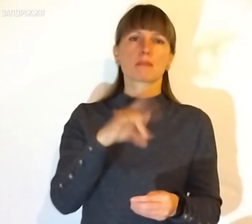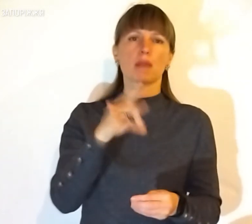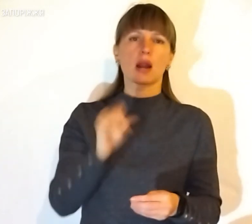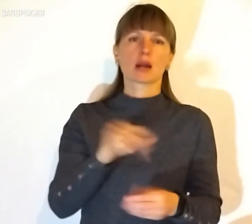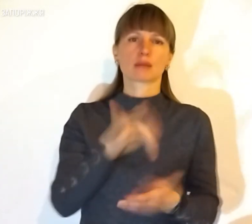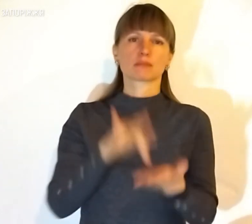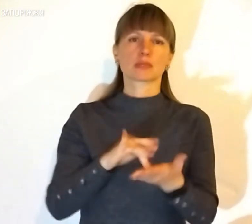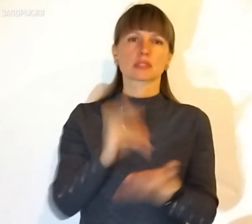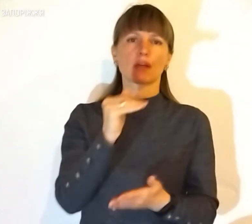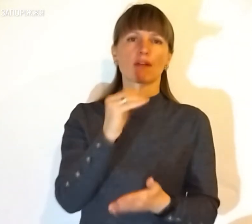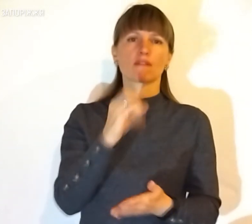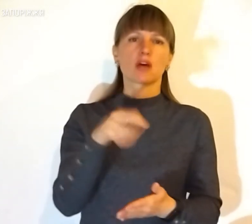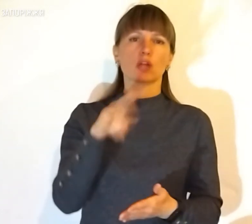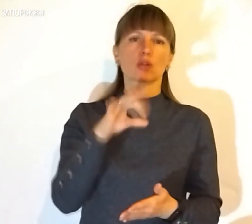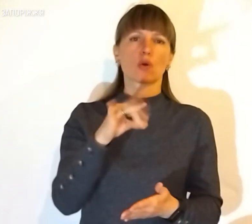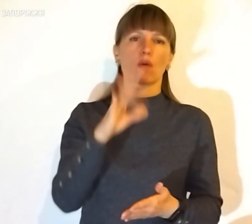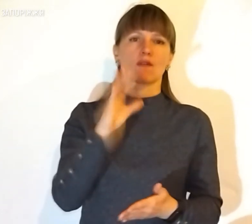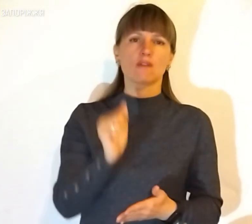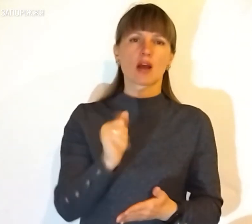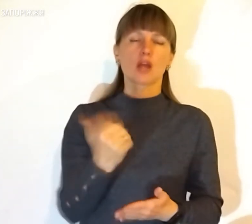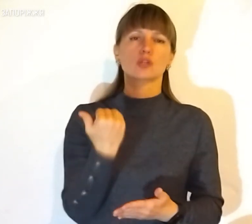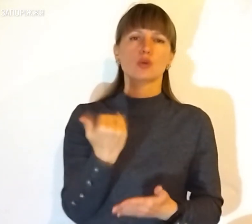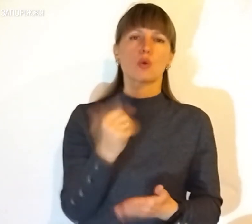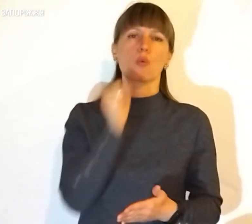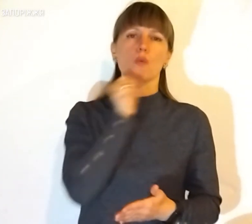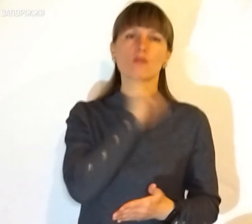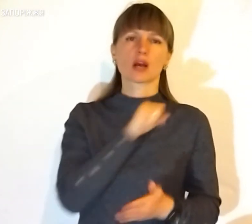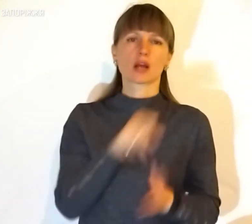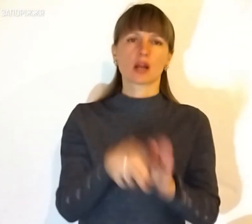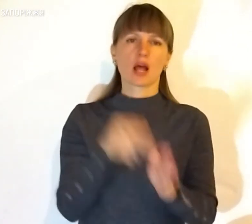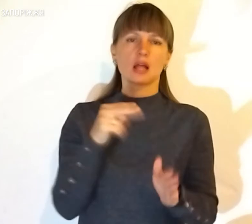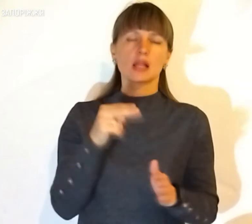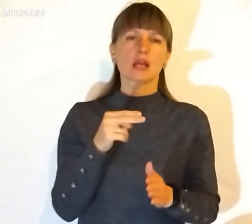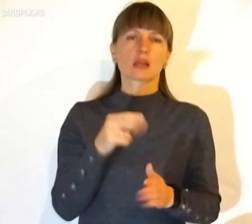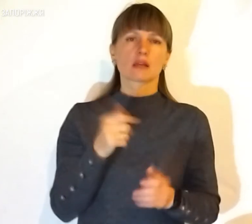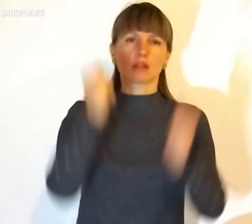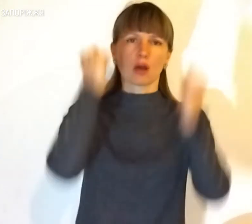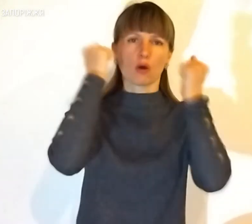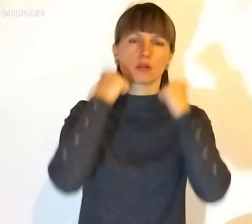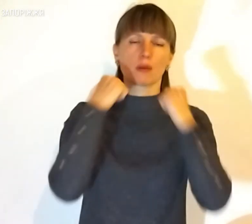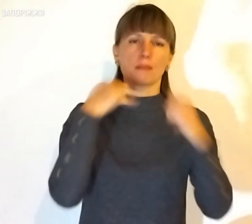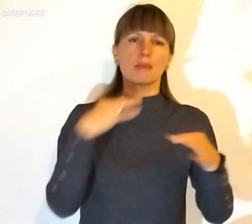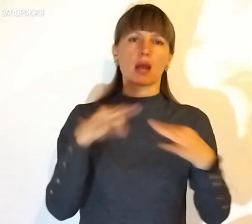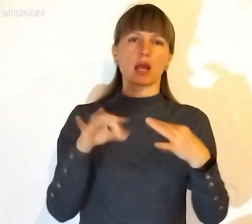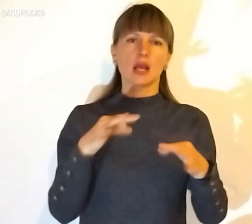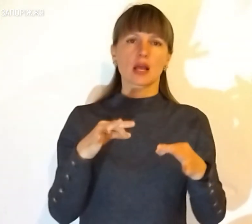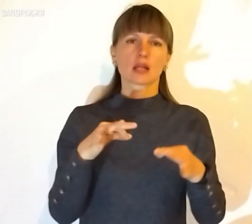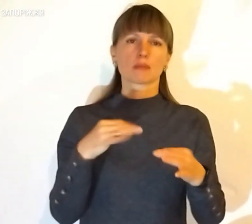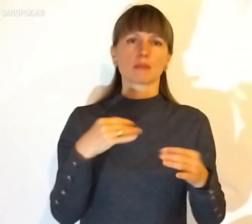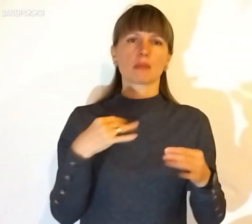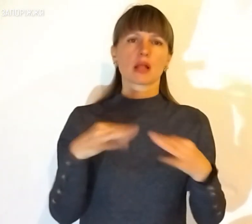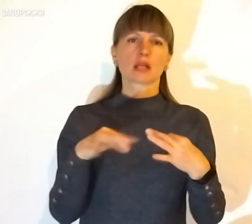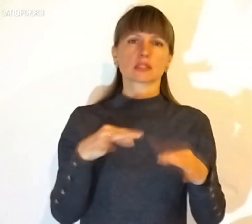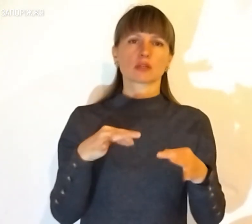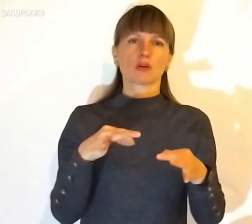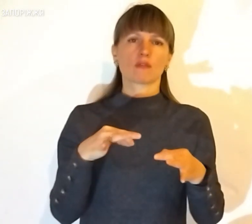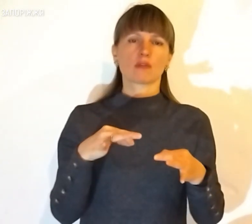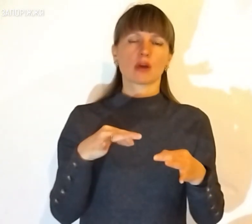міста Івана Федорова. Його викрали і надягли на голову пластиковий